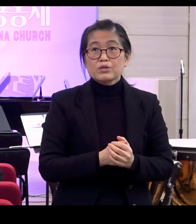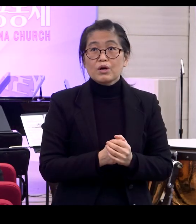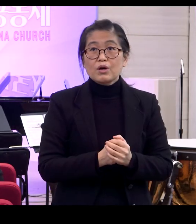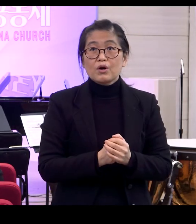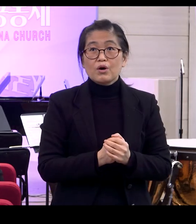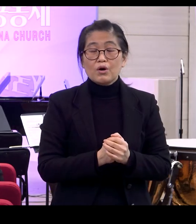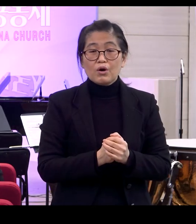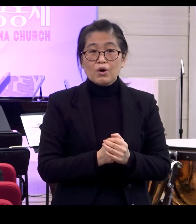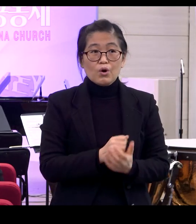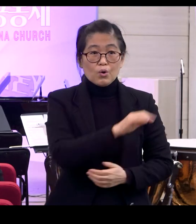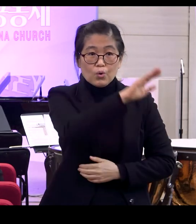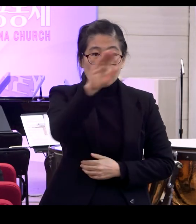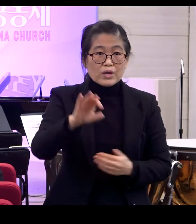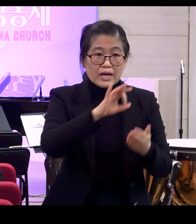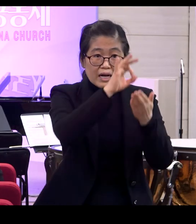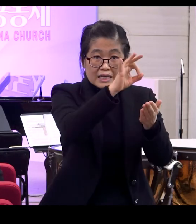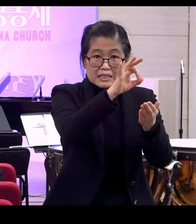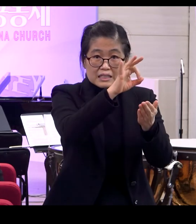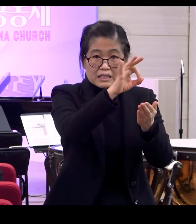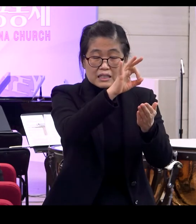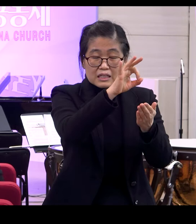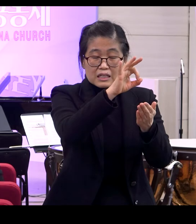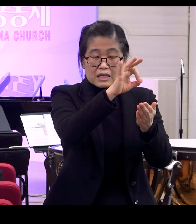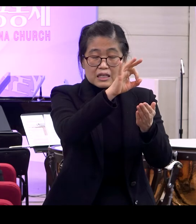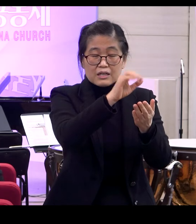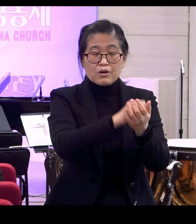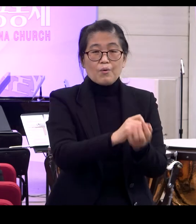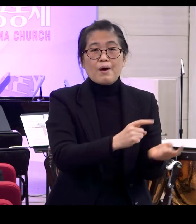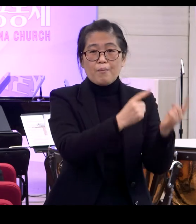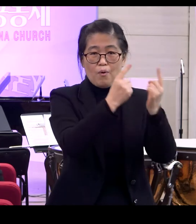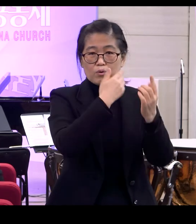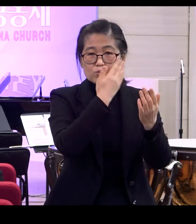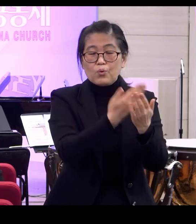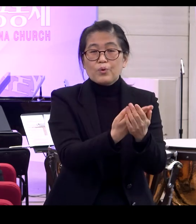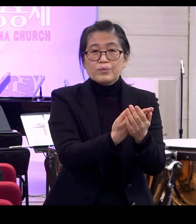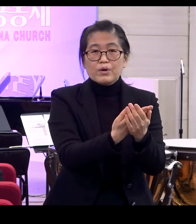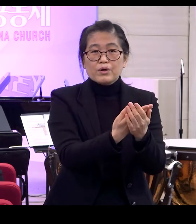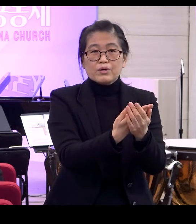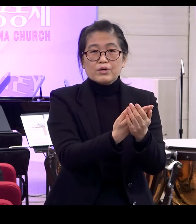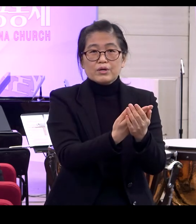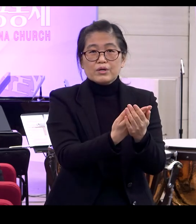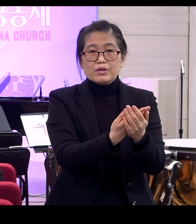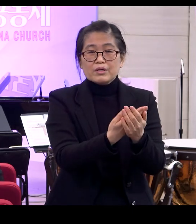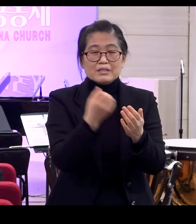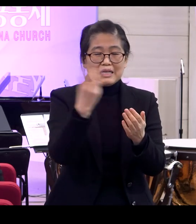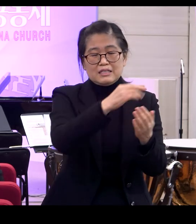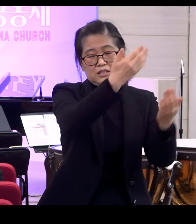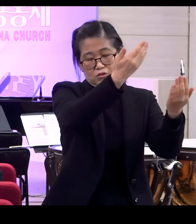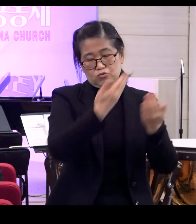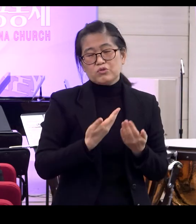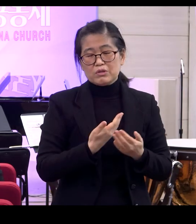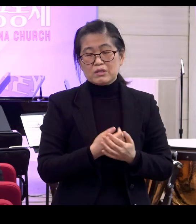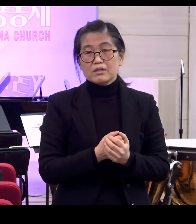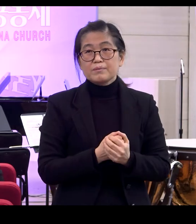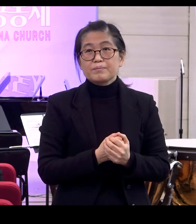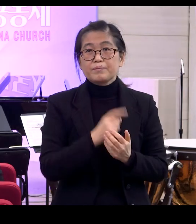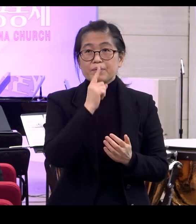뜻이에요? 바로 우리의 가치 우리의 존엄성을 되찾아 주셨다 이 얘기 아니냐 그 말이죠